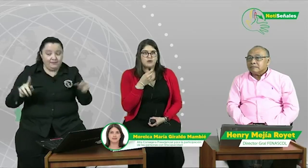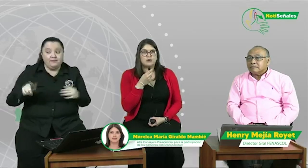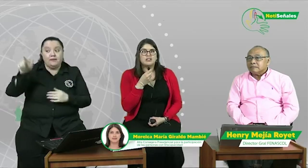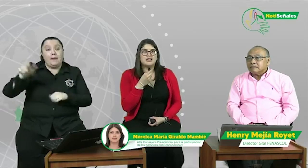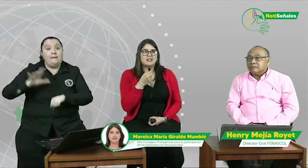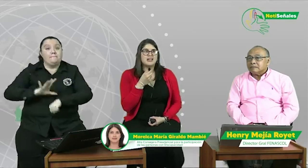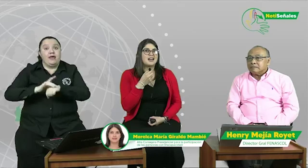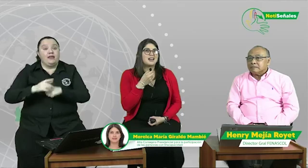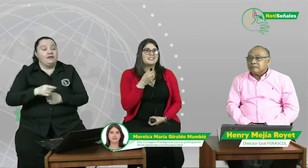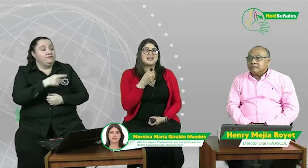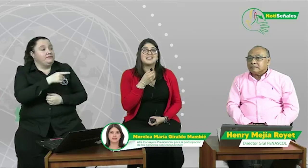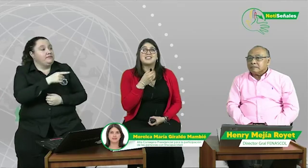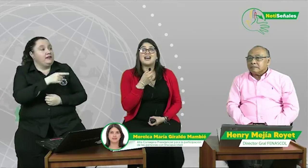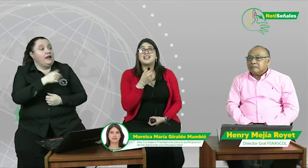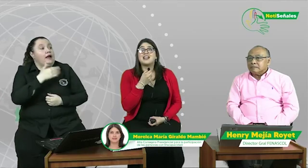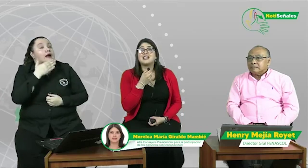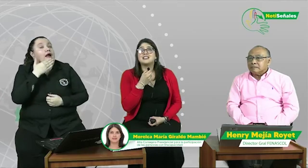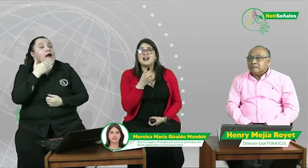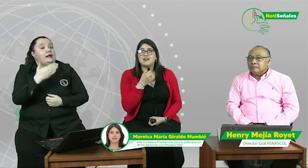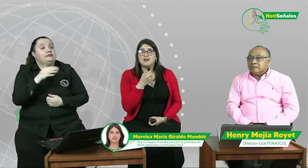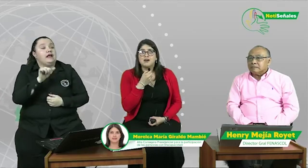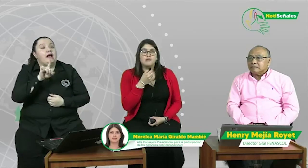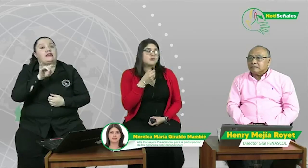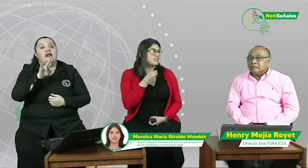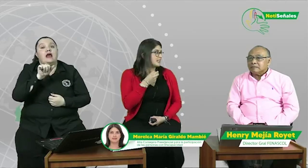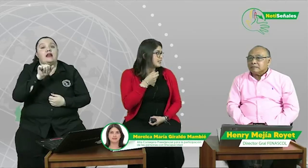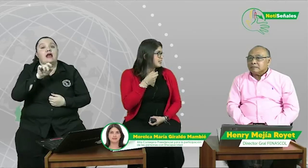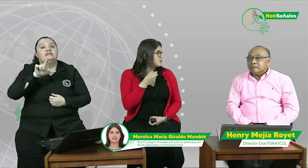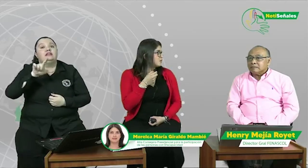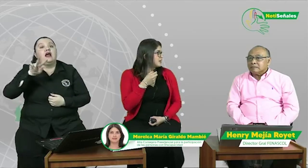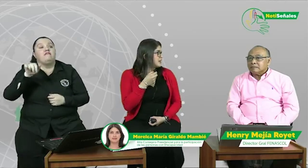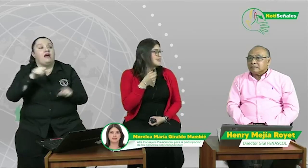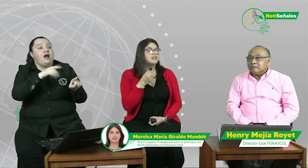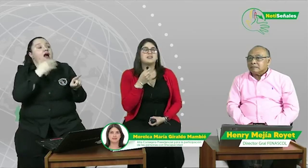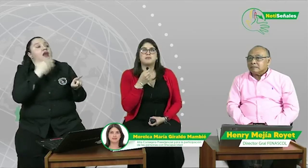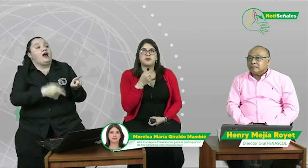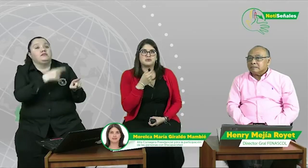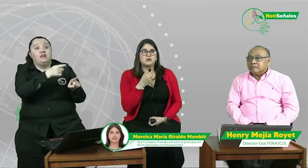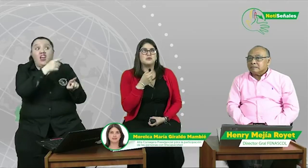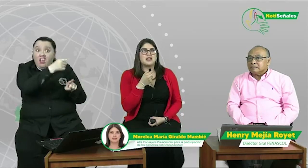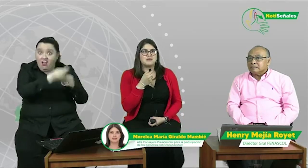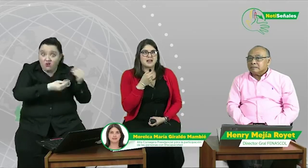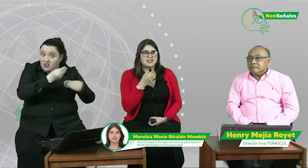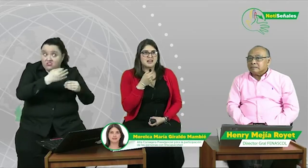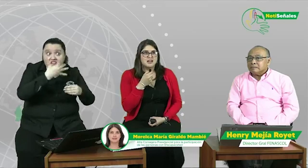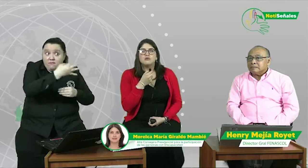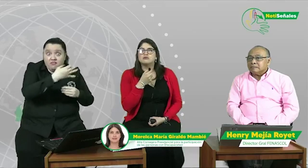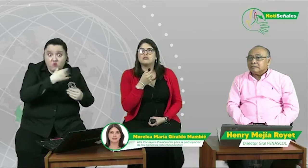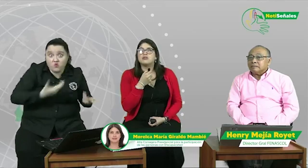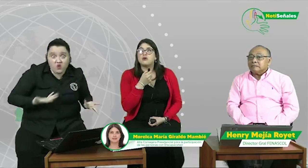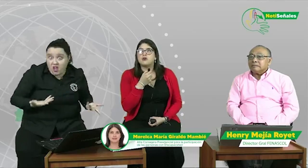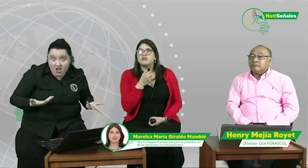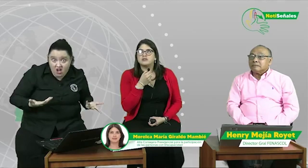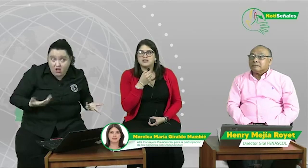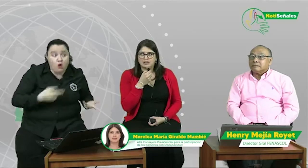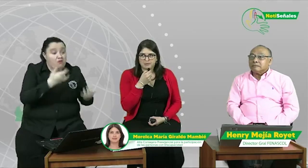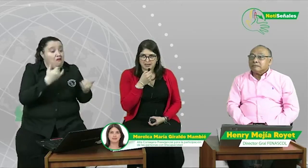y tiene que darles las gracias a Adriana Eslava, porque si ella no hubiera interpuesto una demanda, usted hoy no tendría pase.